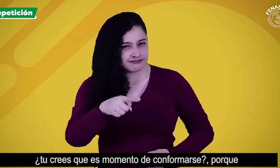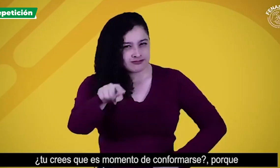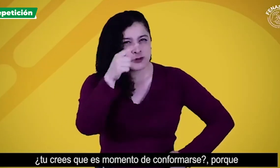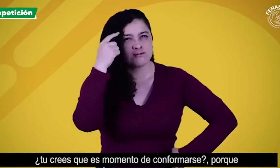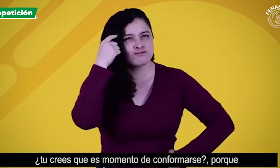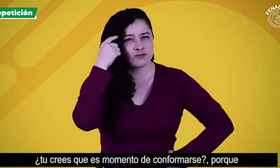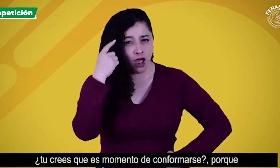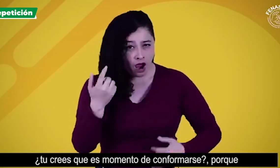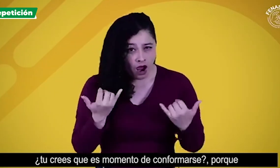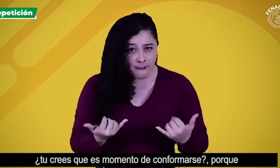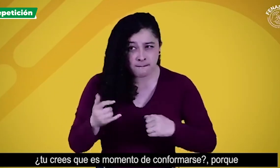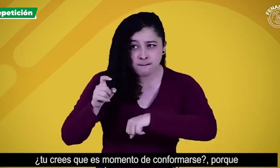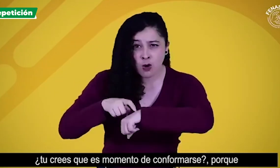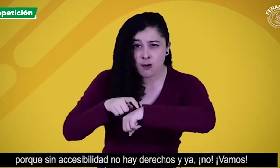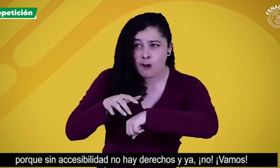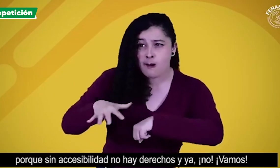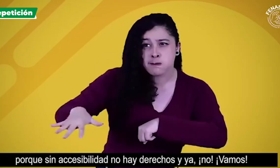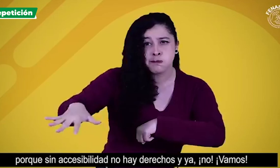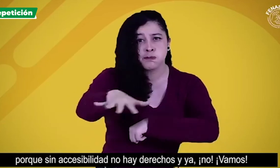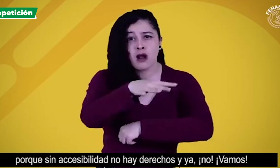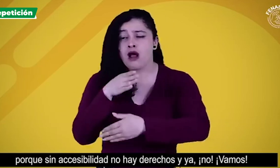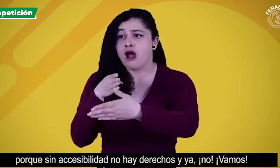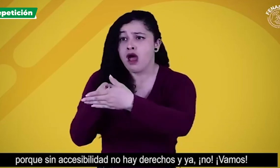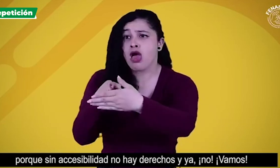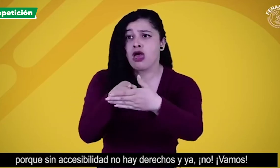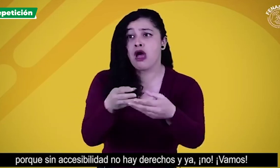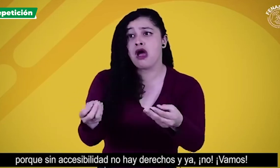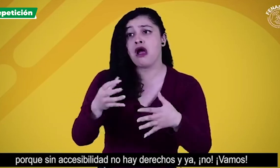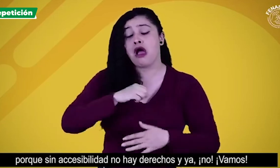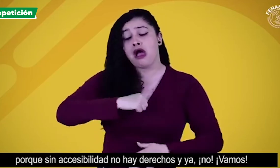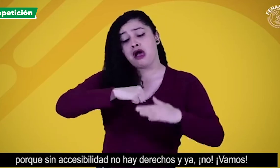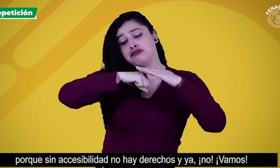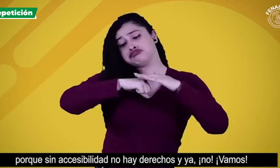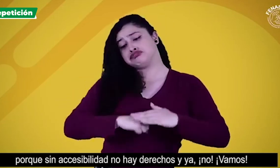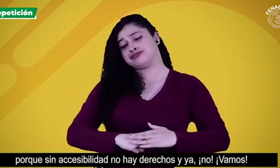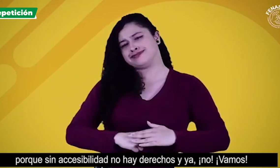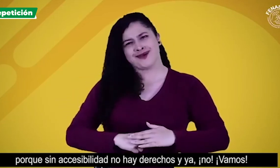porque sin accesibilidad no hay derechos y ya no vamos